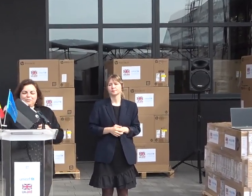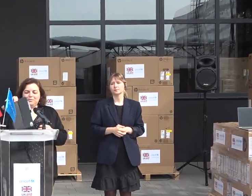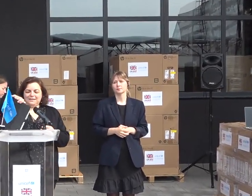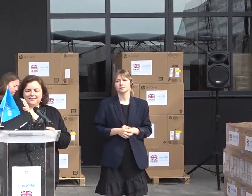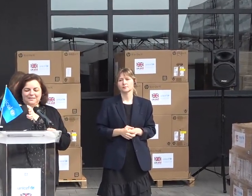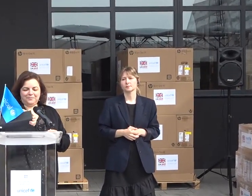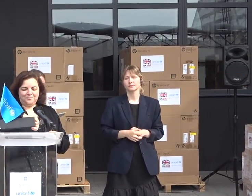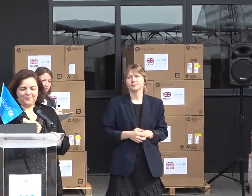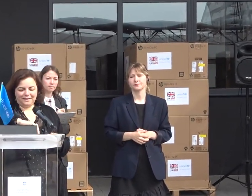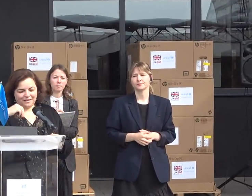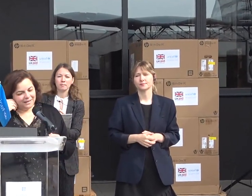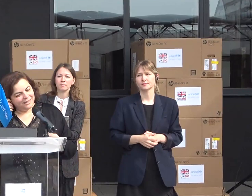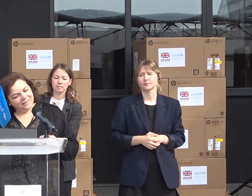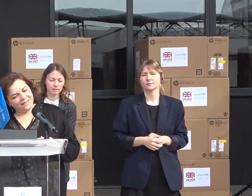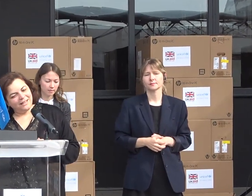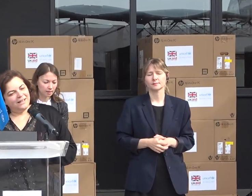Mulțumesc!